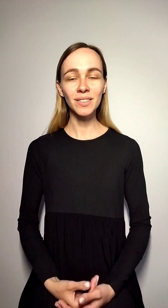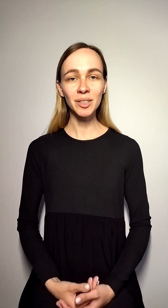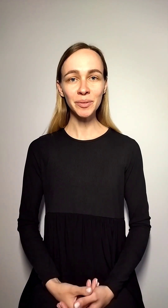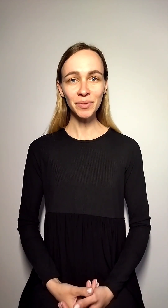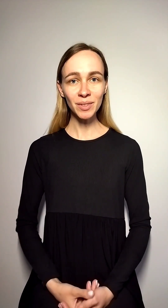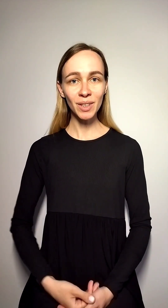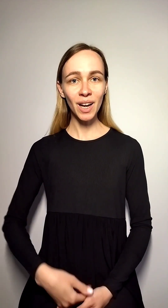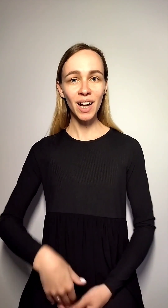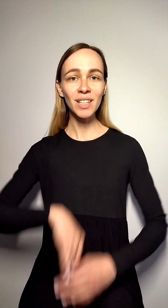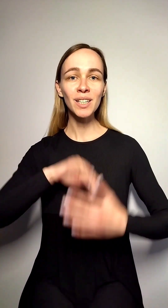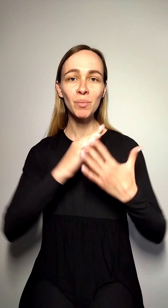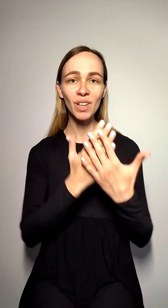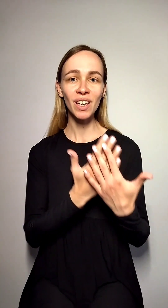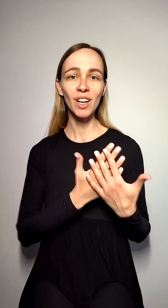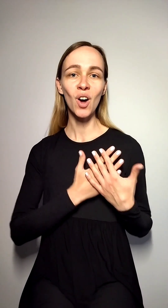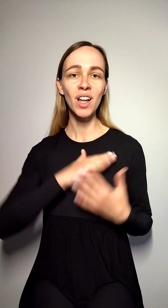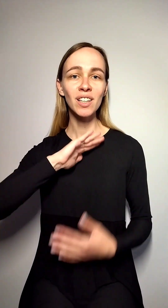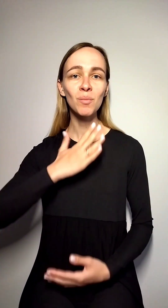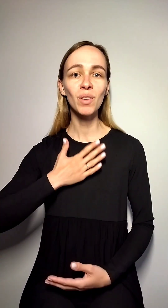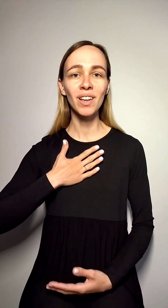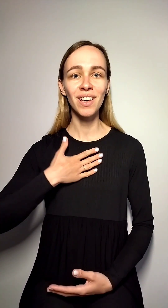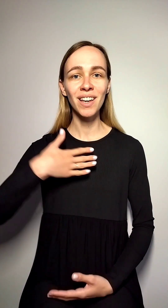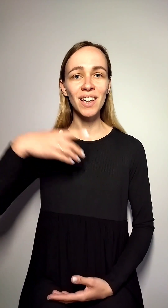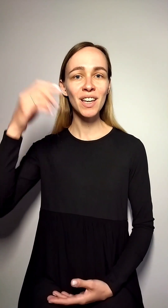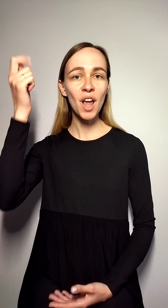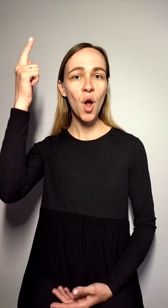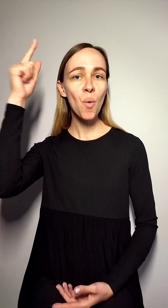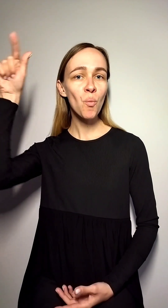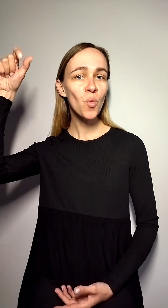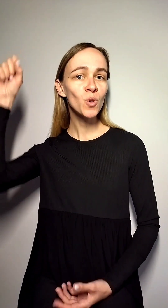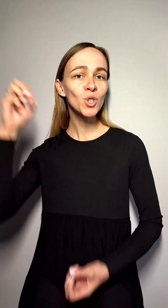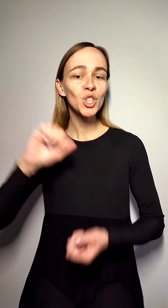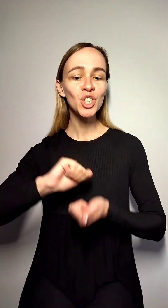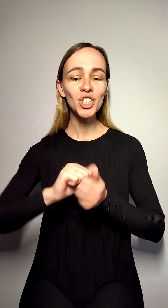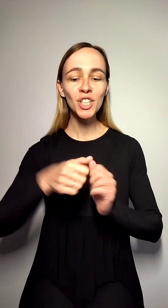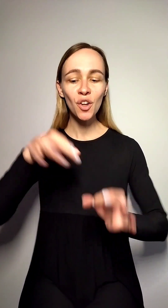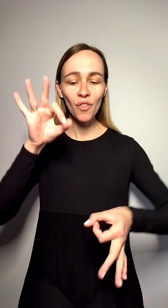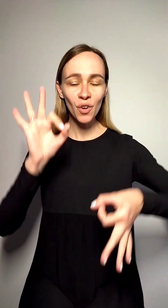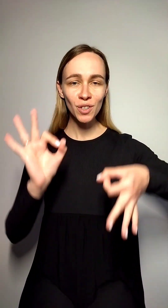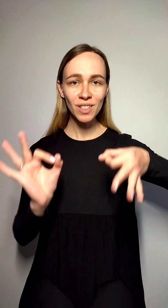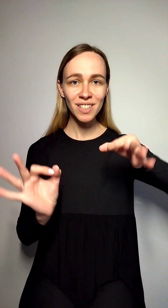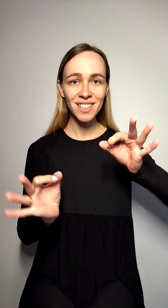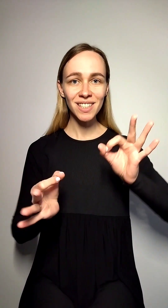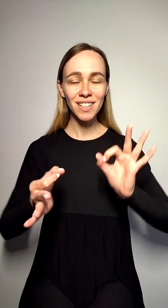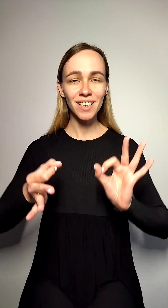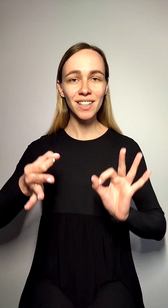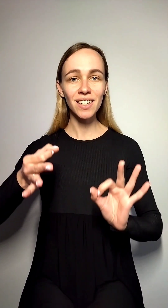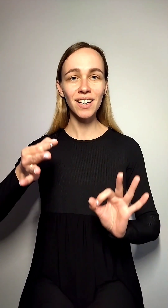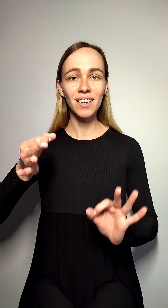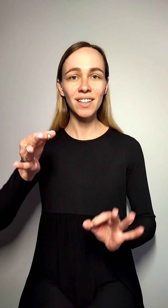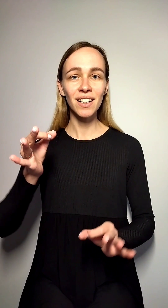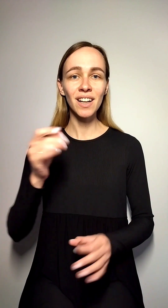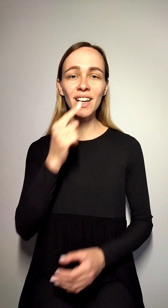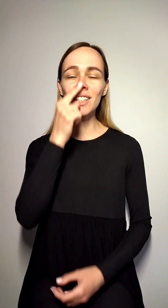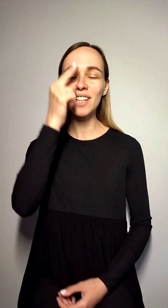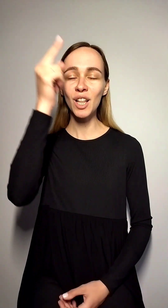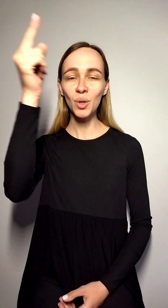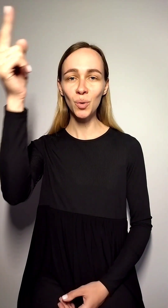Коханий мій бурштиновий осінній І здалеку